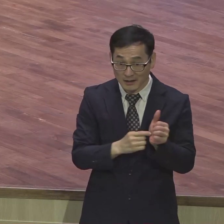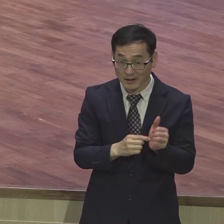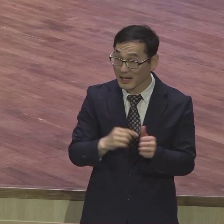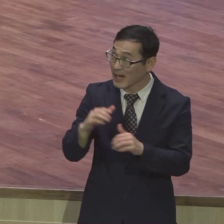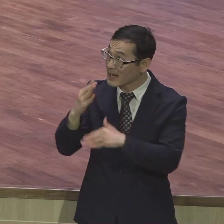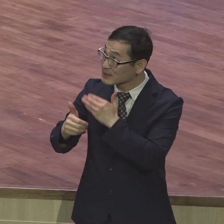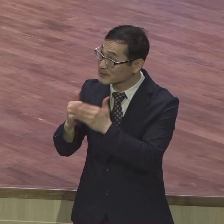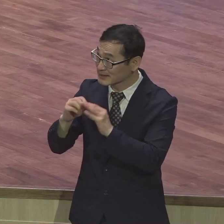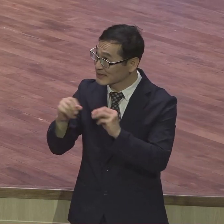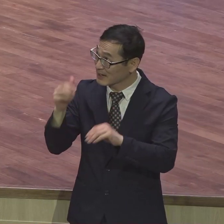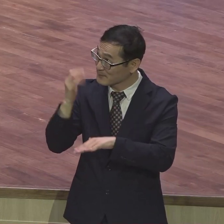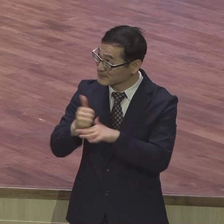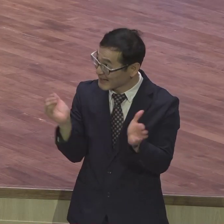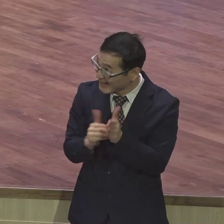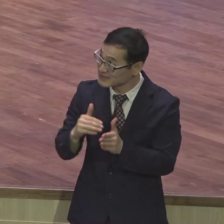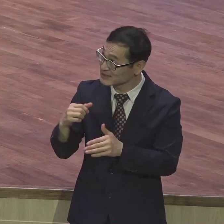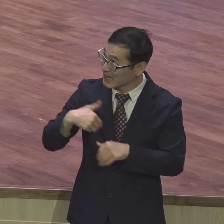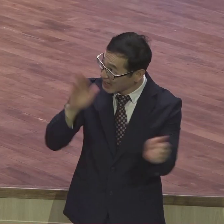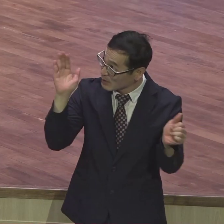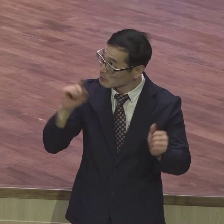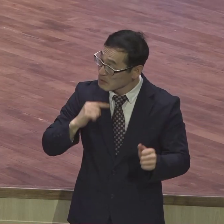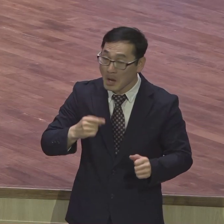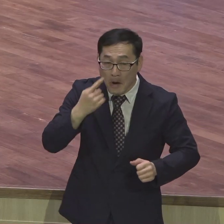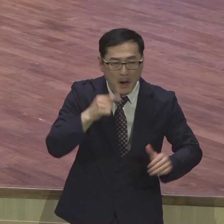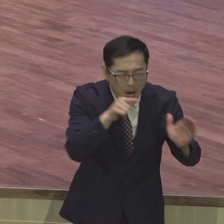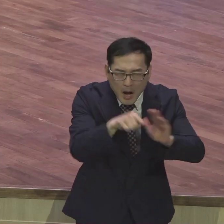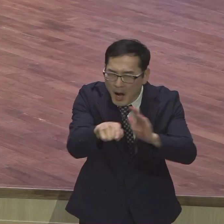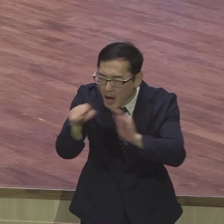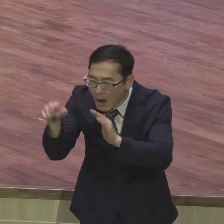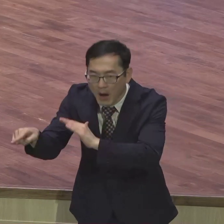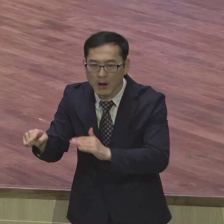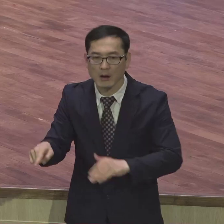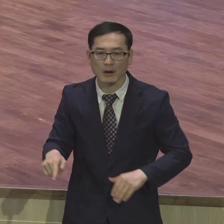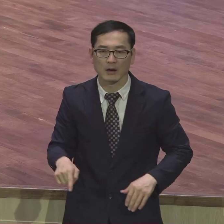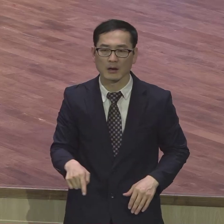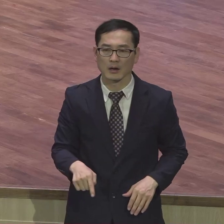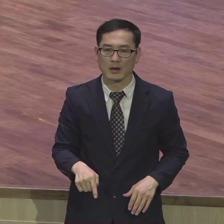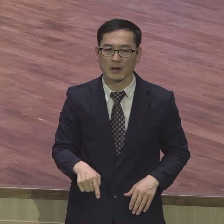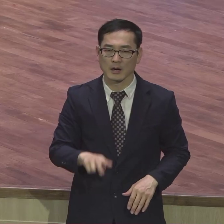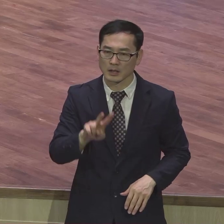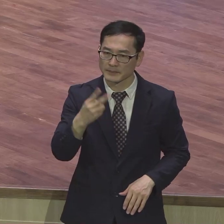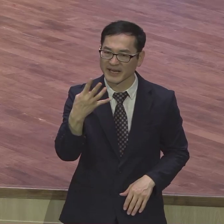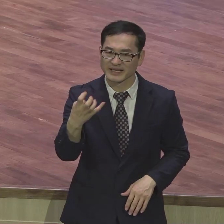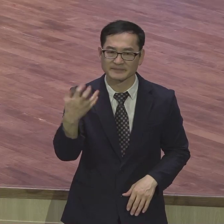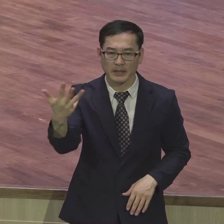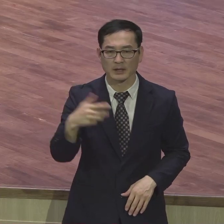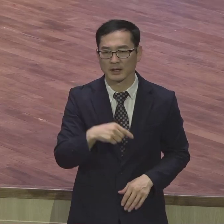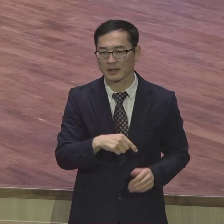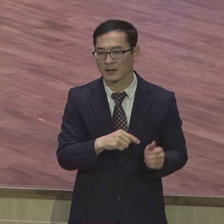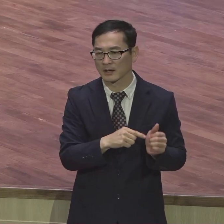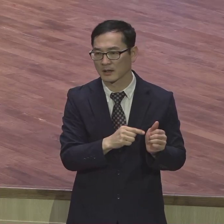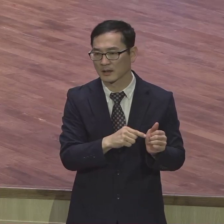갔다는 거예요 그런 사람도 있더라고 그런 전도자도 있어요 우리가 그렇게 못 간다 하더라도